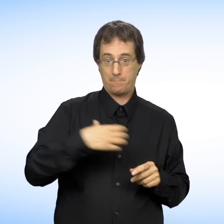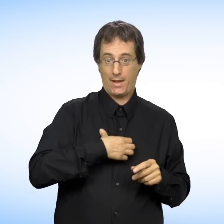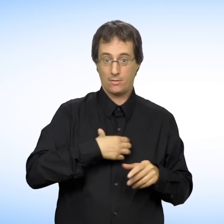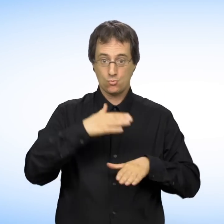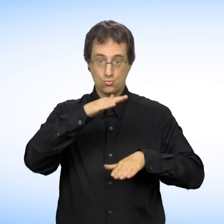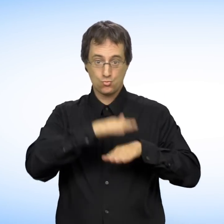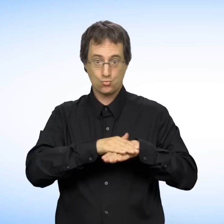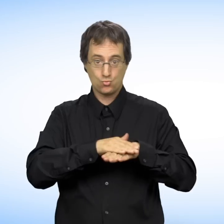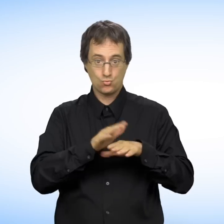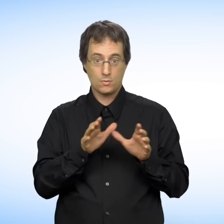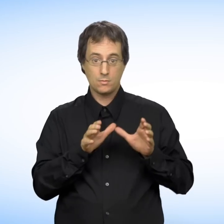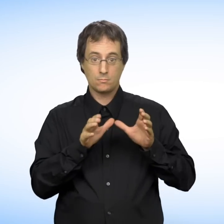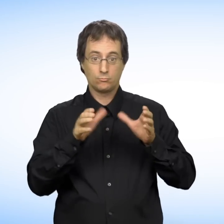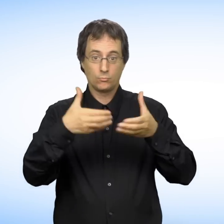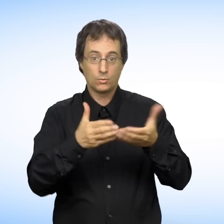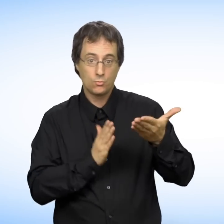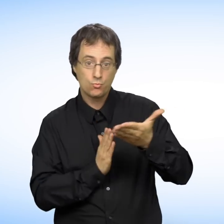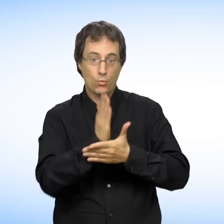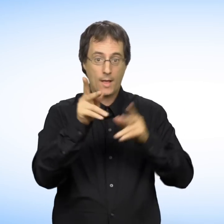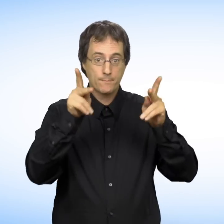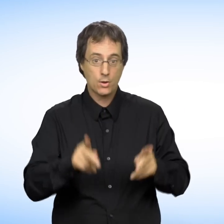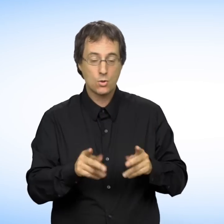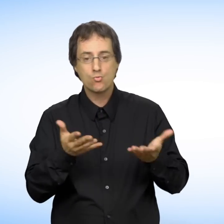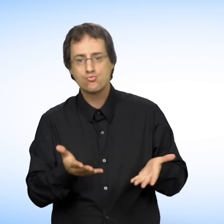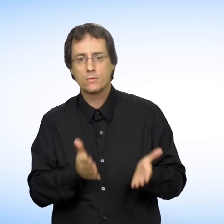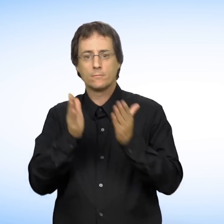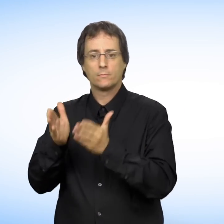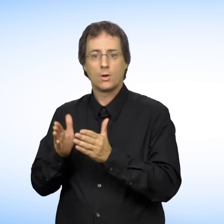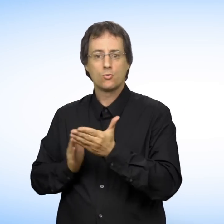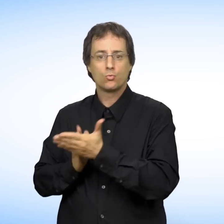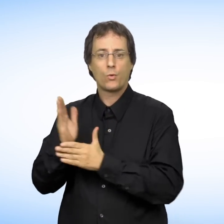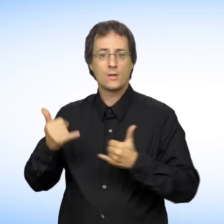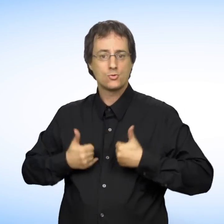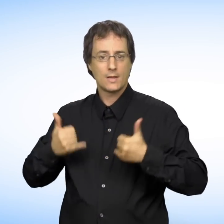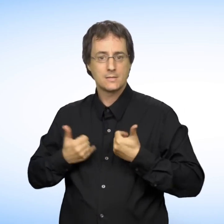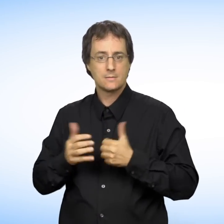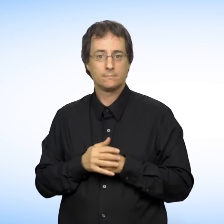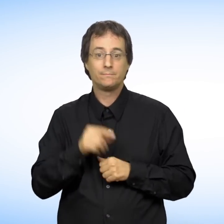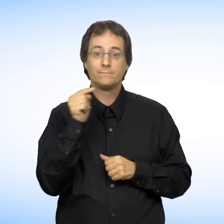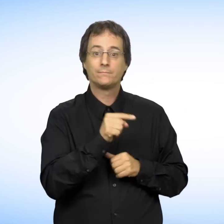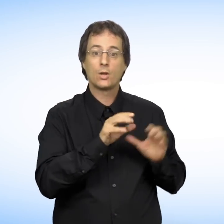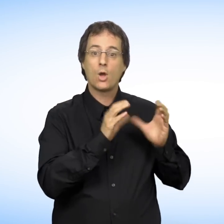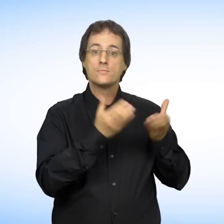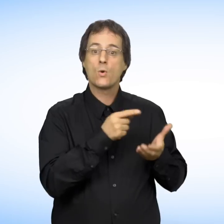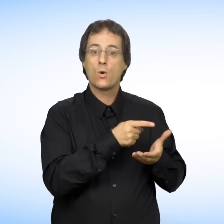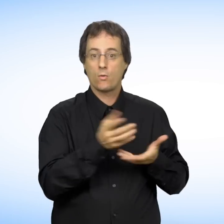La Commission reçoit les plaintes du public en matière des droits de la personne ou de droits de la jeunesse et offre des